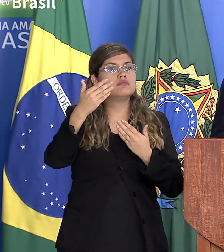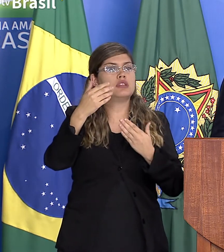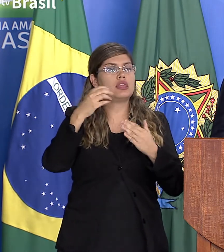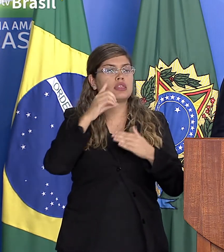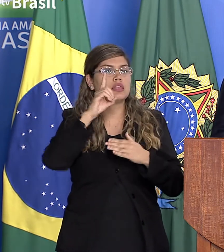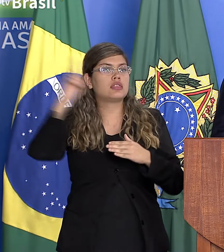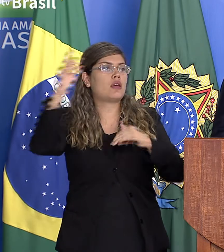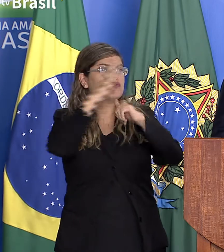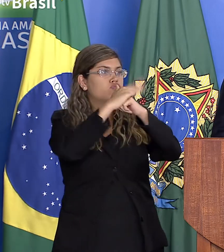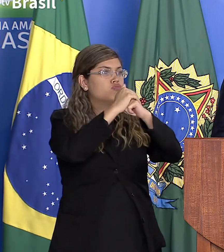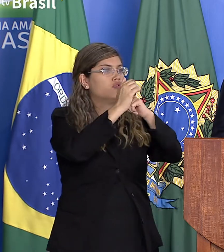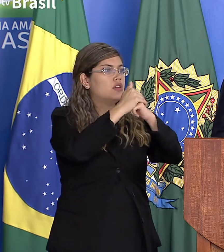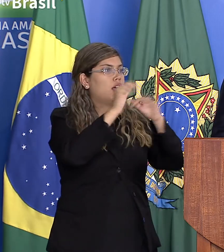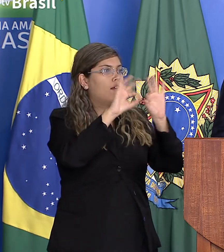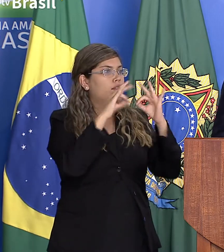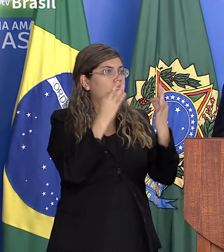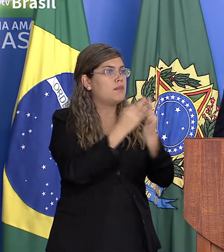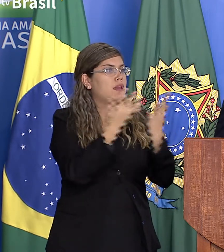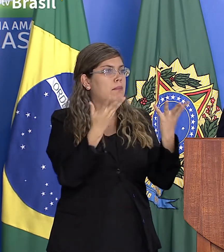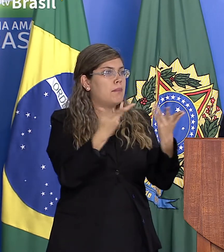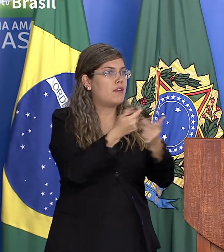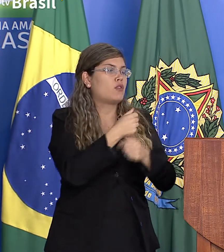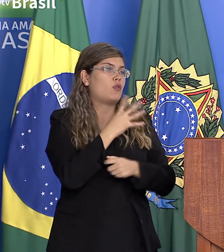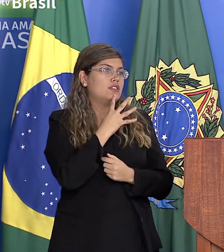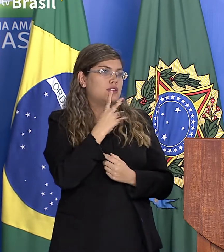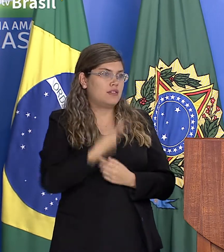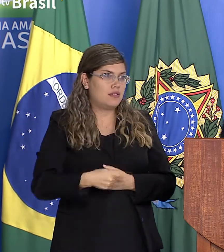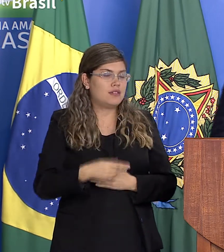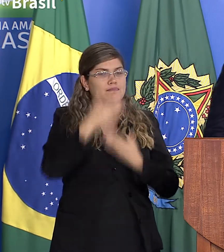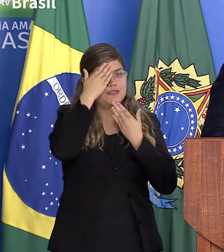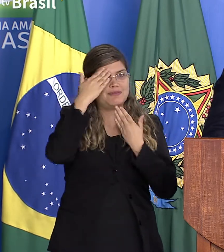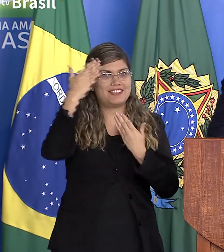famílias maravilhosas que acabei de conhecer nesse momento muito obrigado